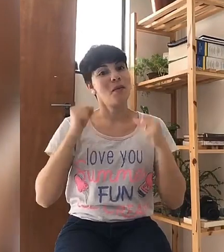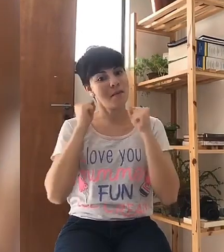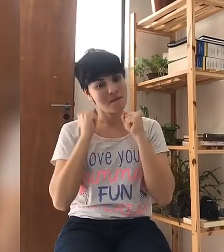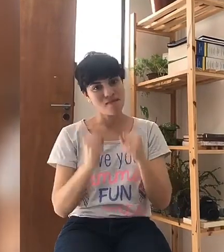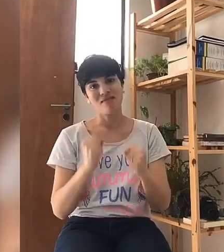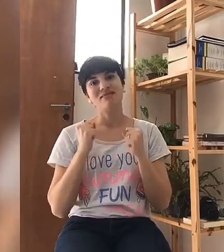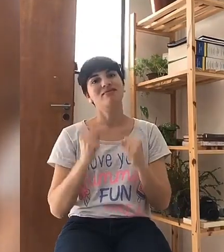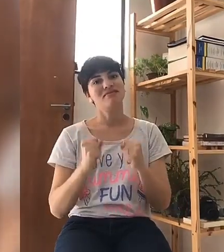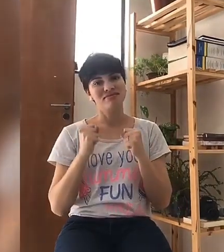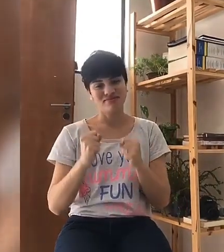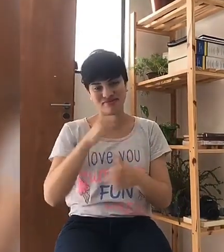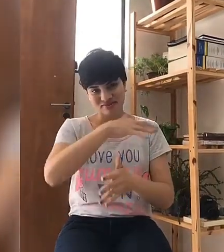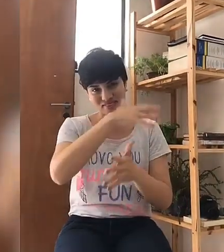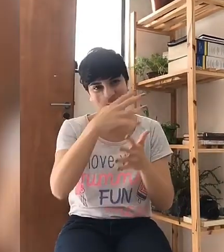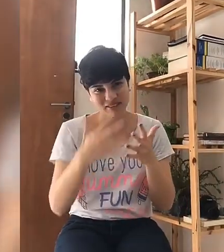coisas que eu posso fazer com a Libras.